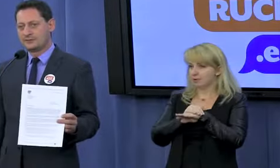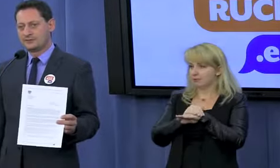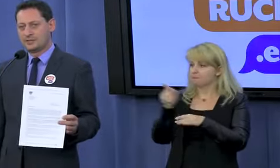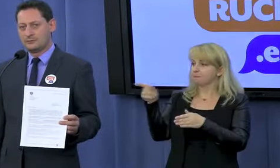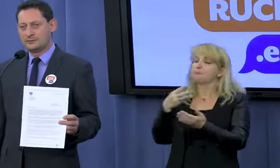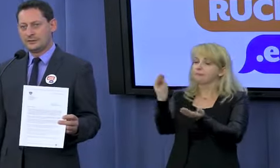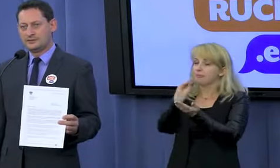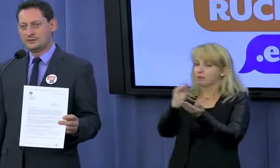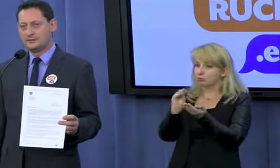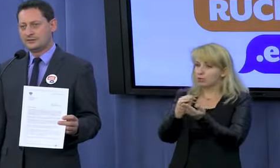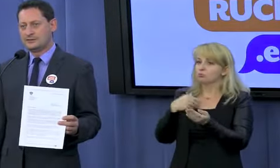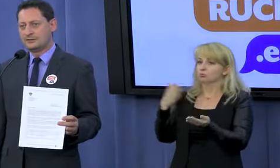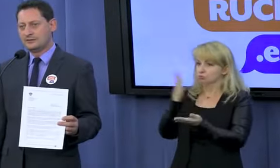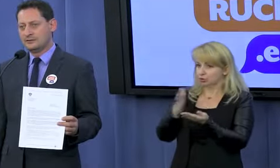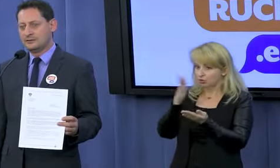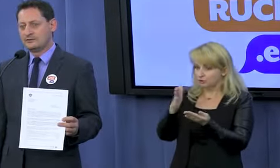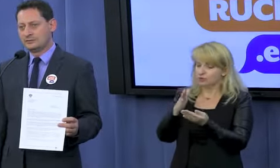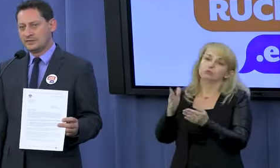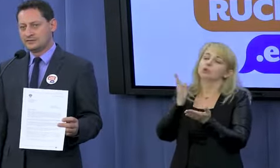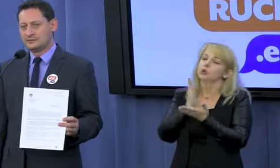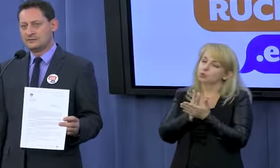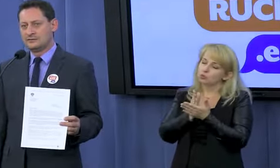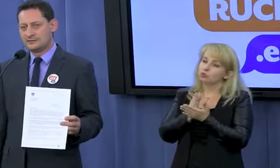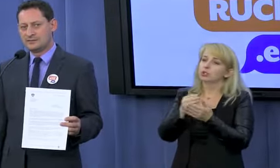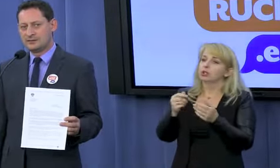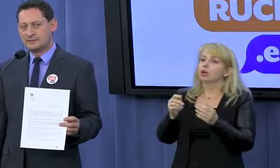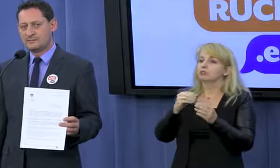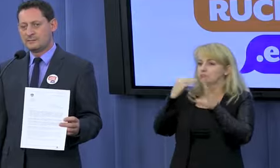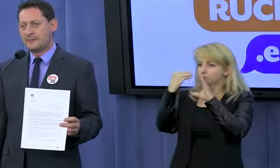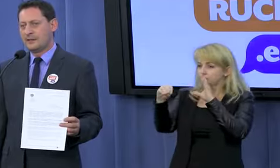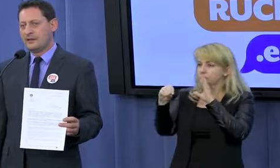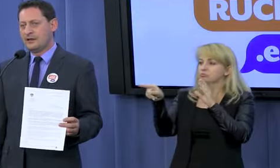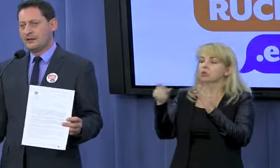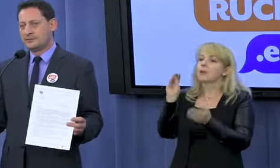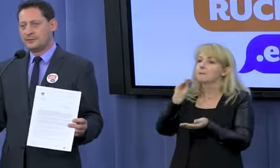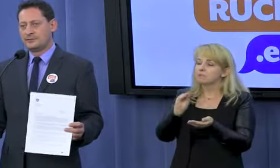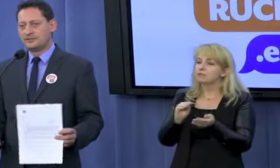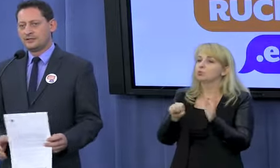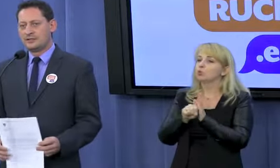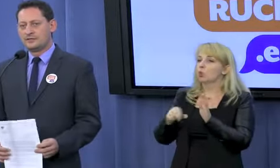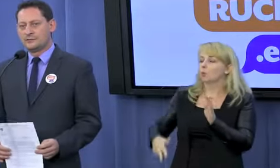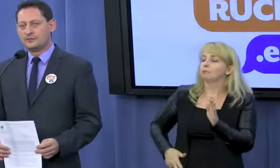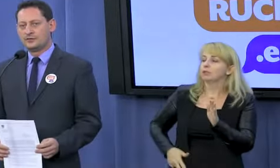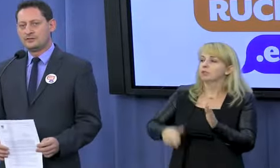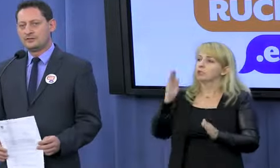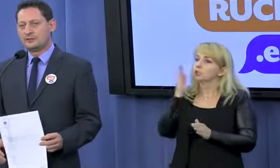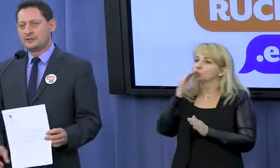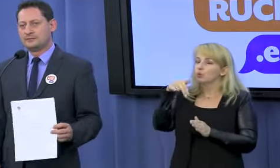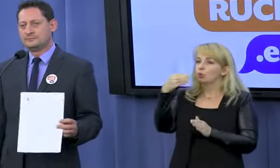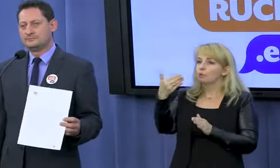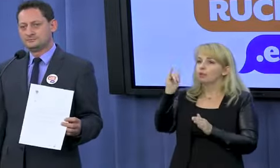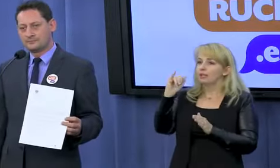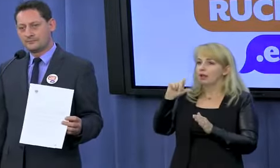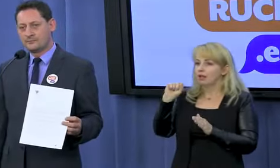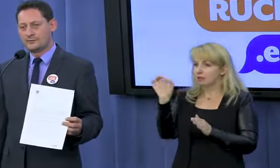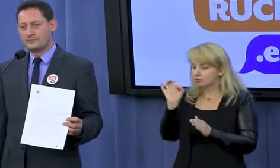zostało już do pani ministry Szumilas wysłane. A przypomnę jeszcze kolejne wypowiedzi, które